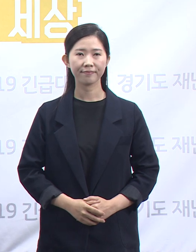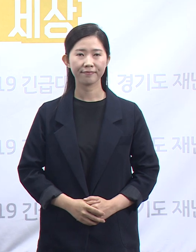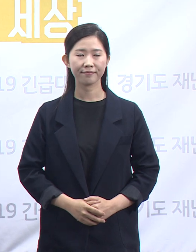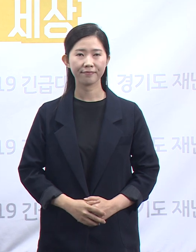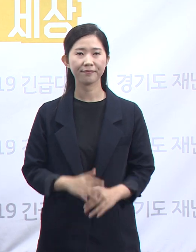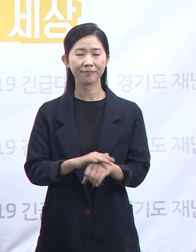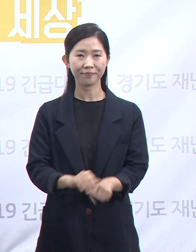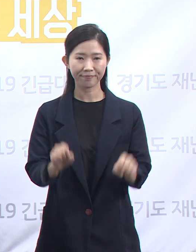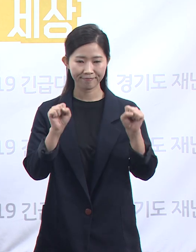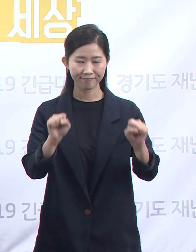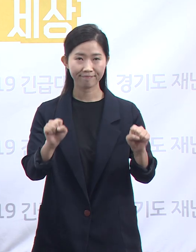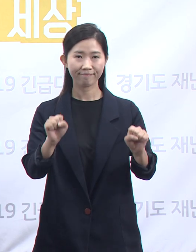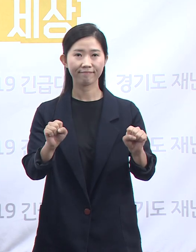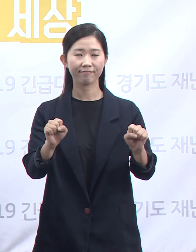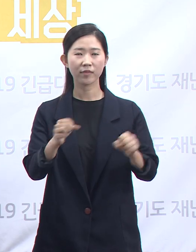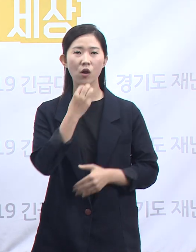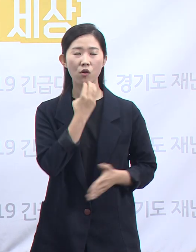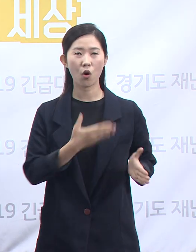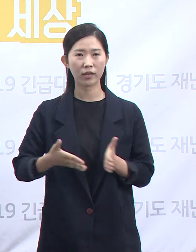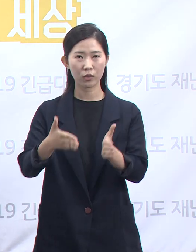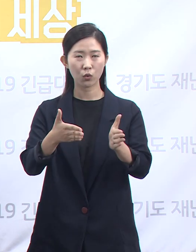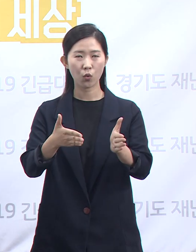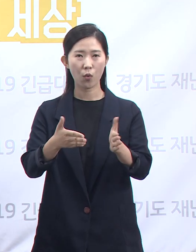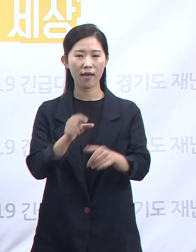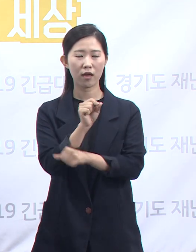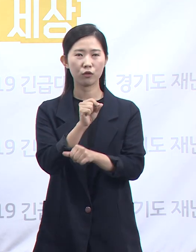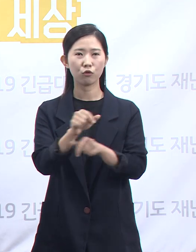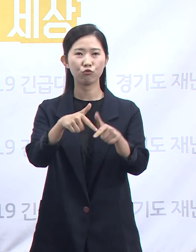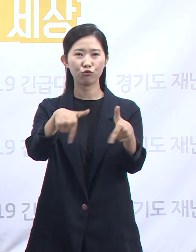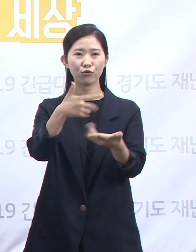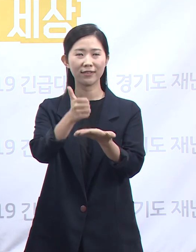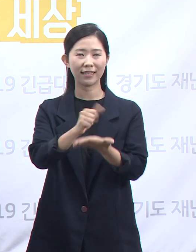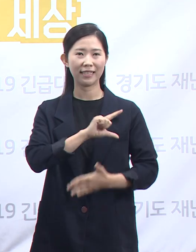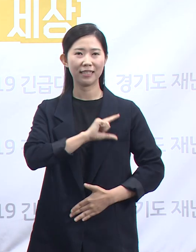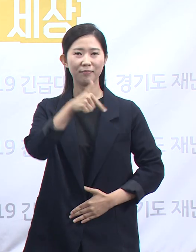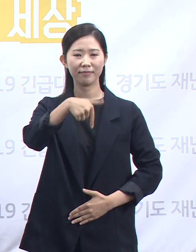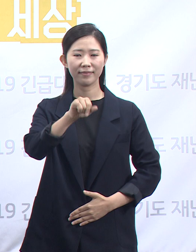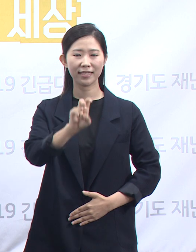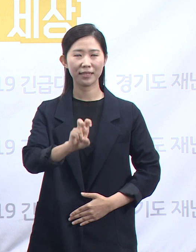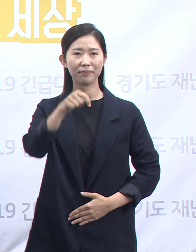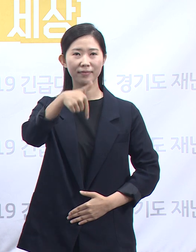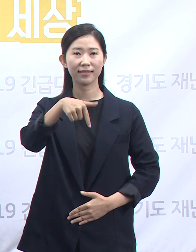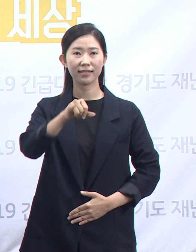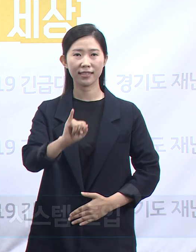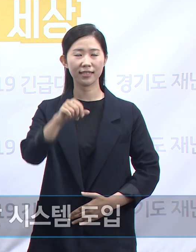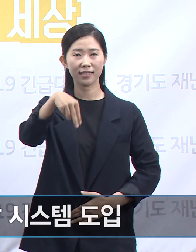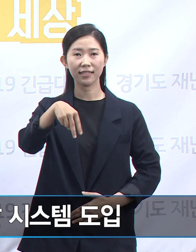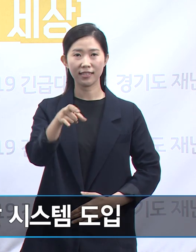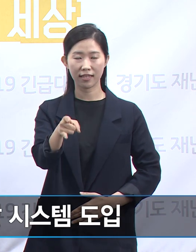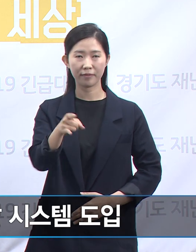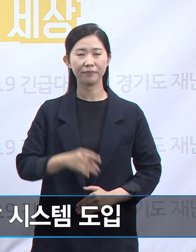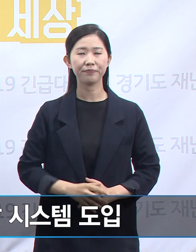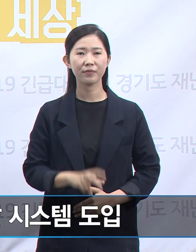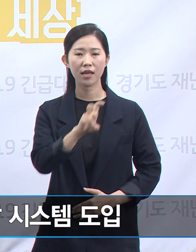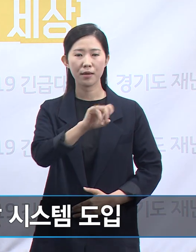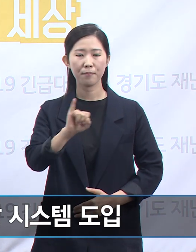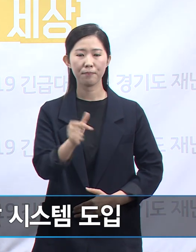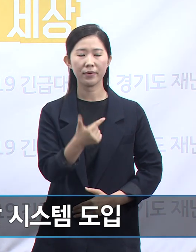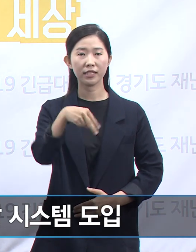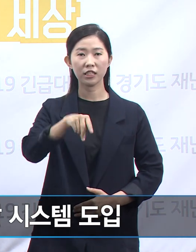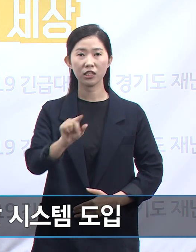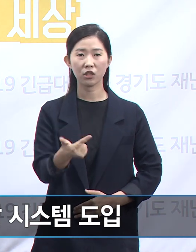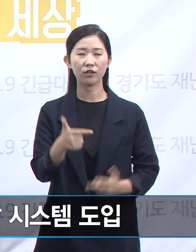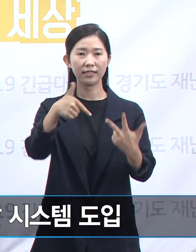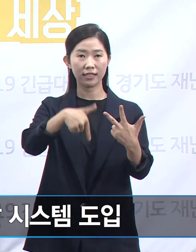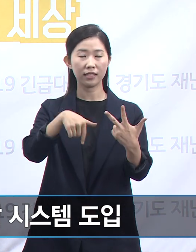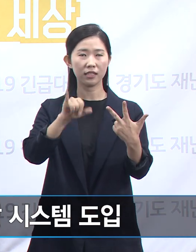안녕하십니까 경기도 자체행정국장 김기세입니다. 민선 7기 경기도정 철학이자 핵심